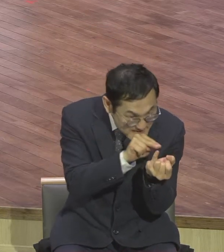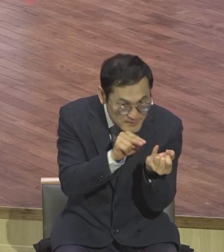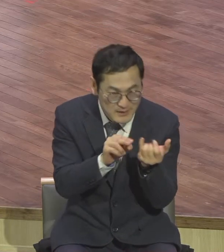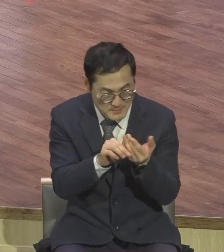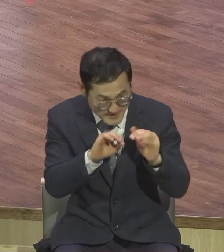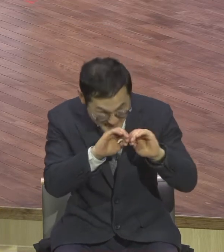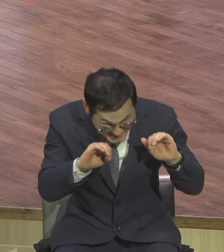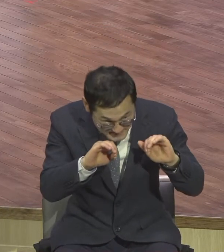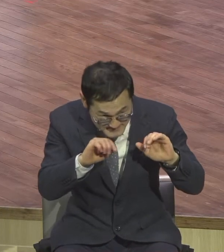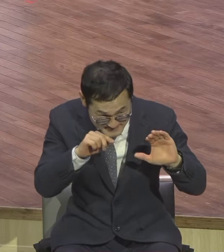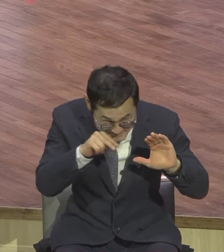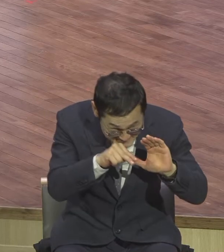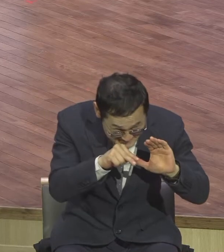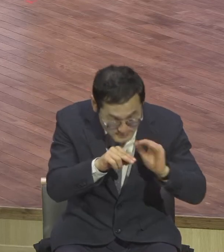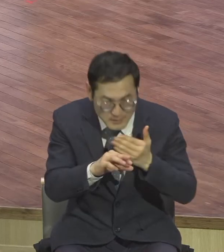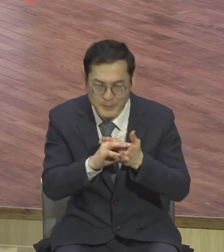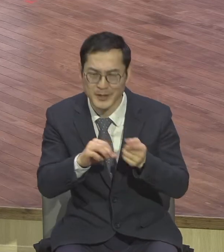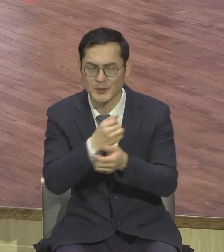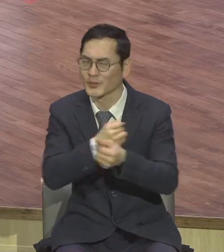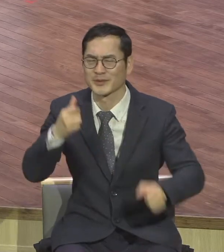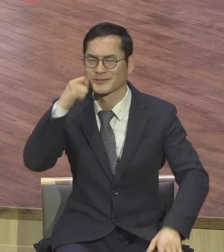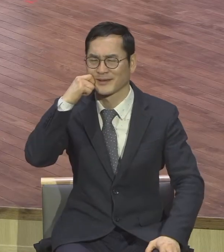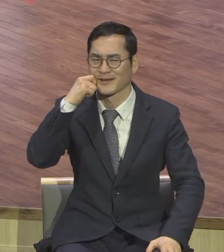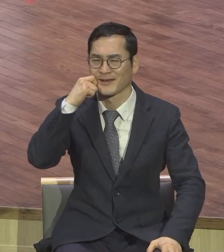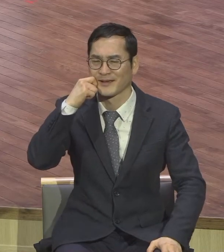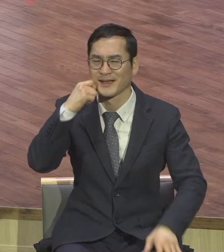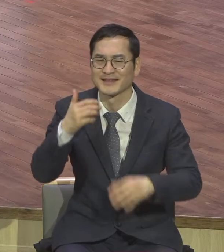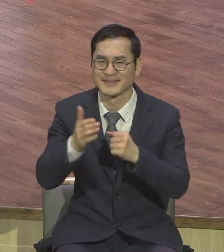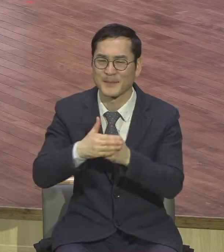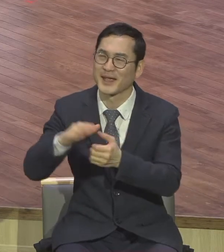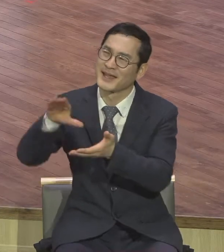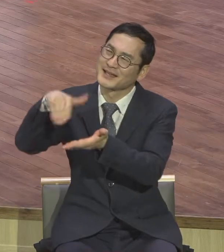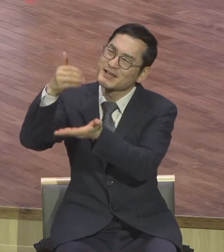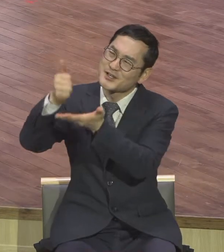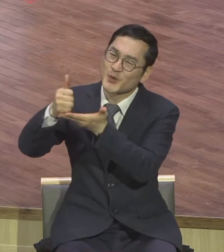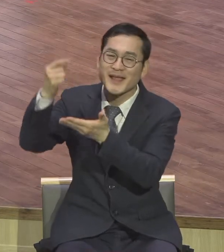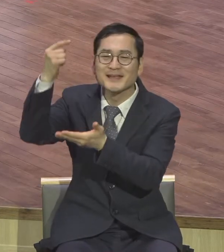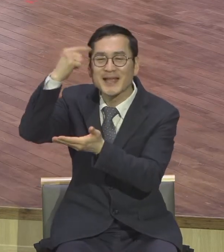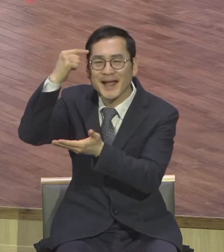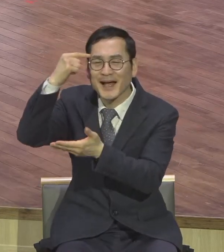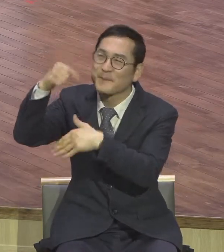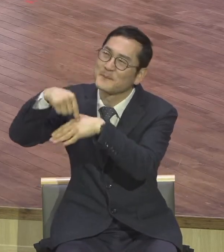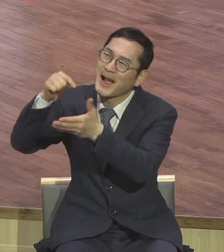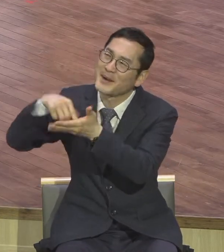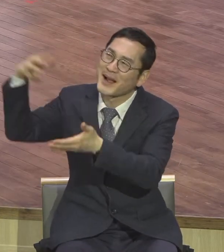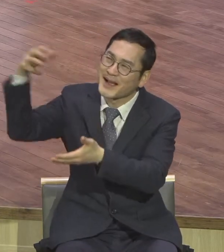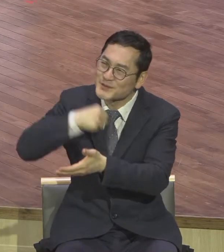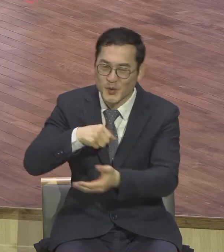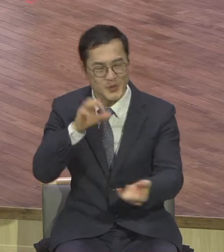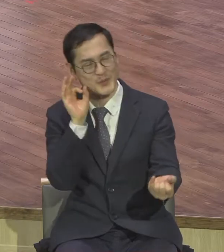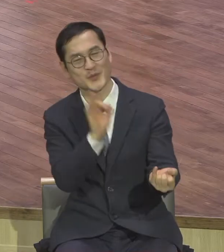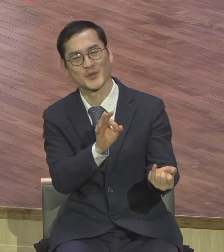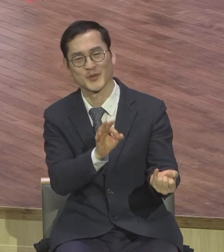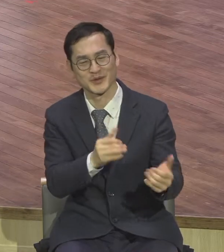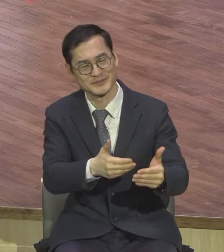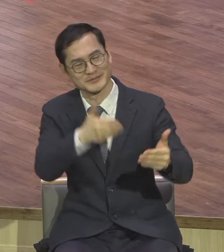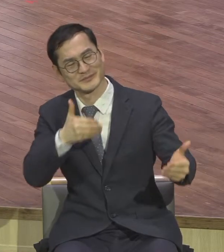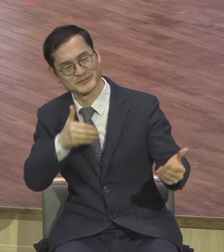그래서 우리는 그리스도의 조명으로 사람을 바라보시기 바랍니다 그리스도의 조명으로